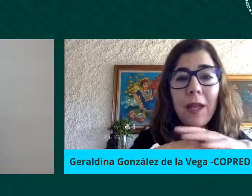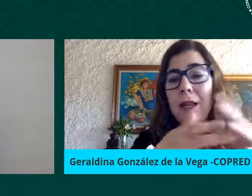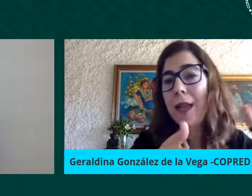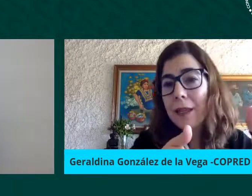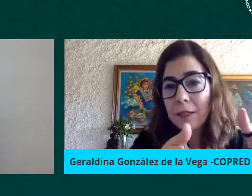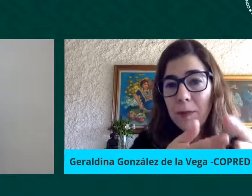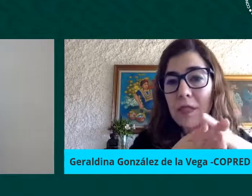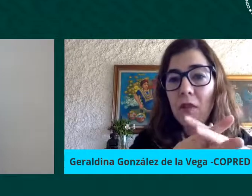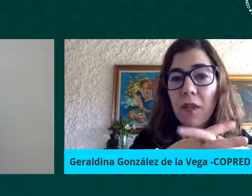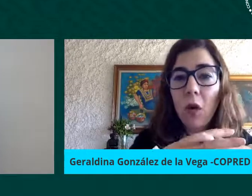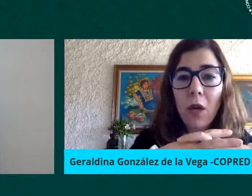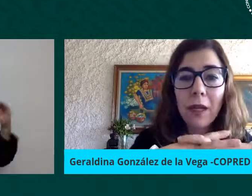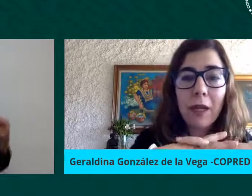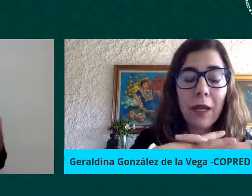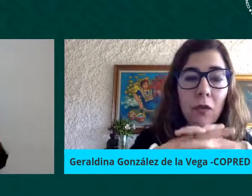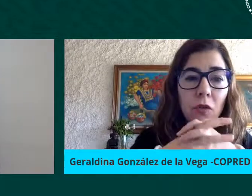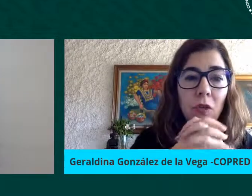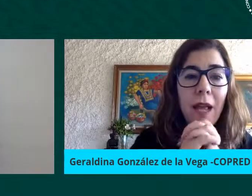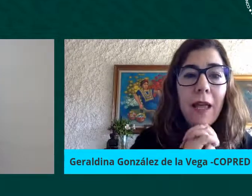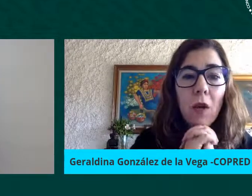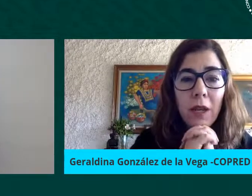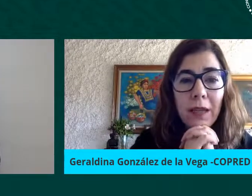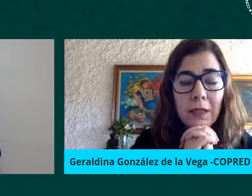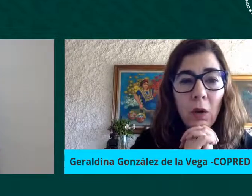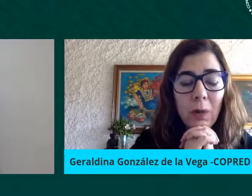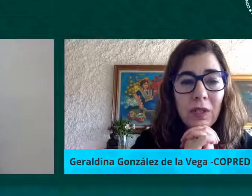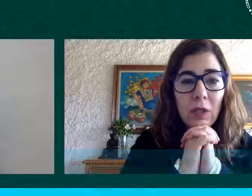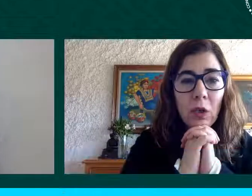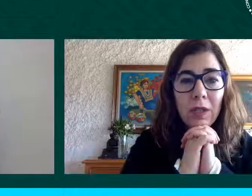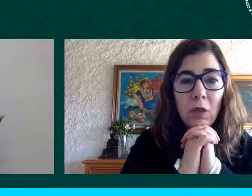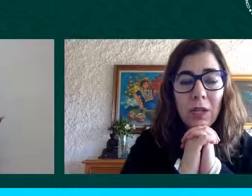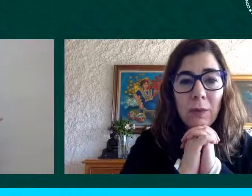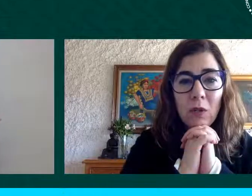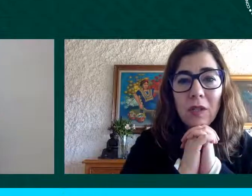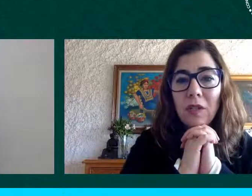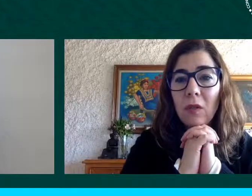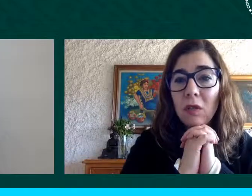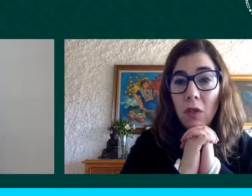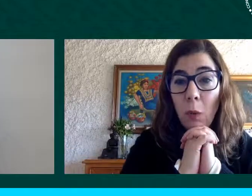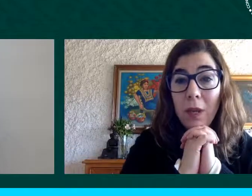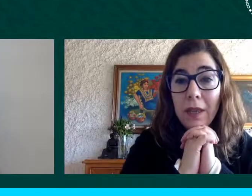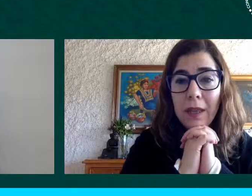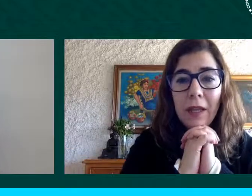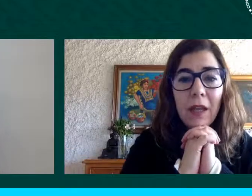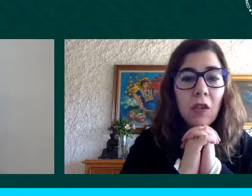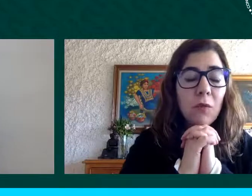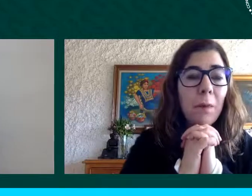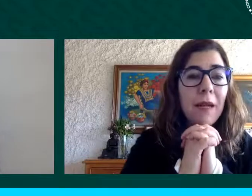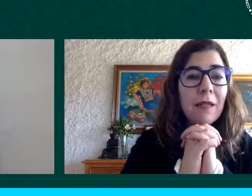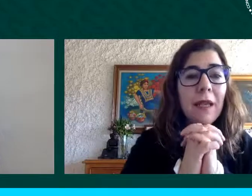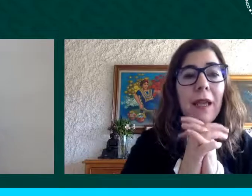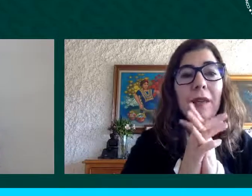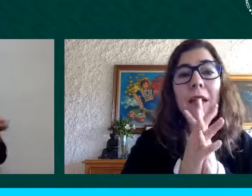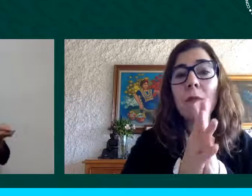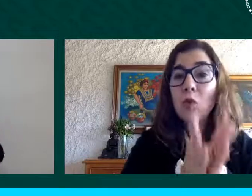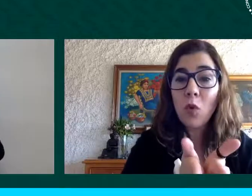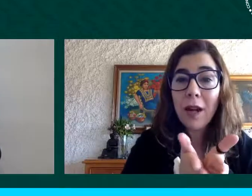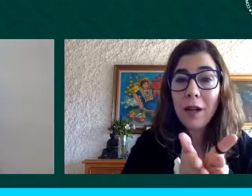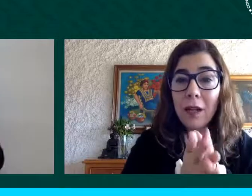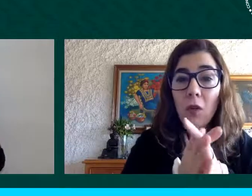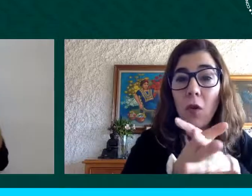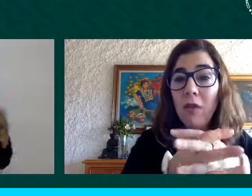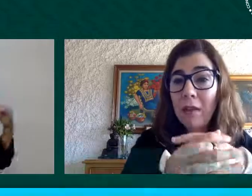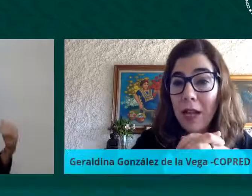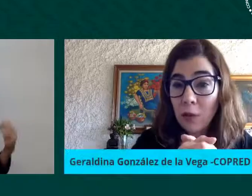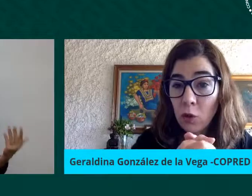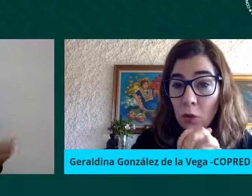atención prioritaria y en específico el que nos trae hoy a esta conversación que son las personas en situación de movilidad entonces me parece que tenemos un